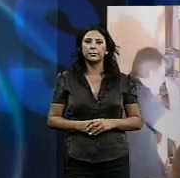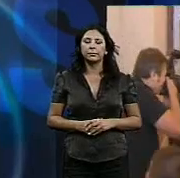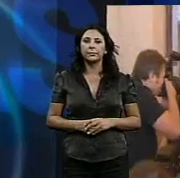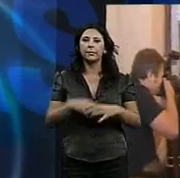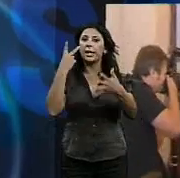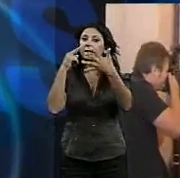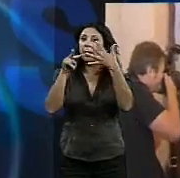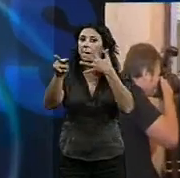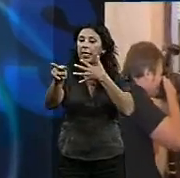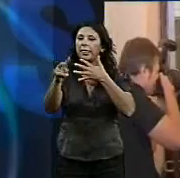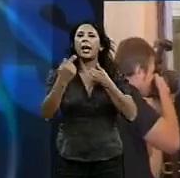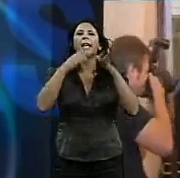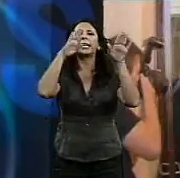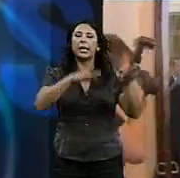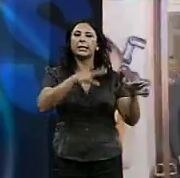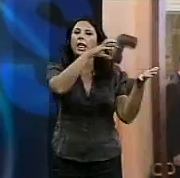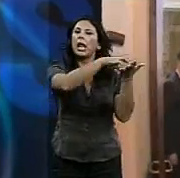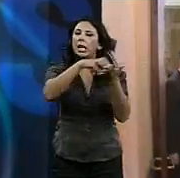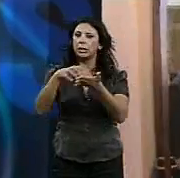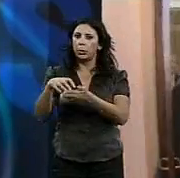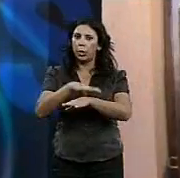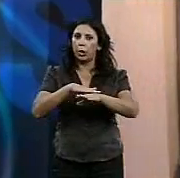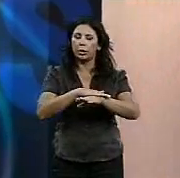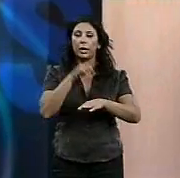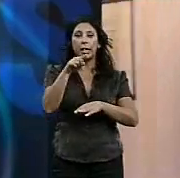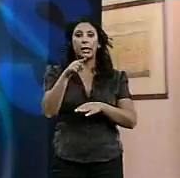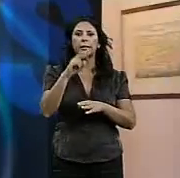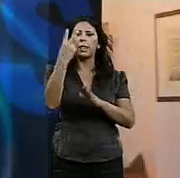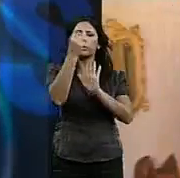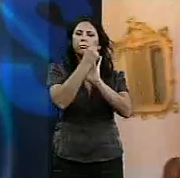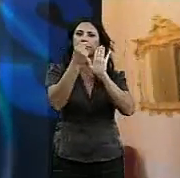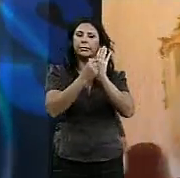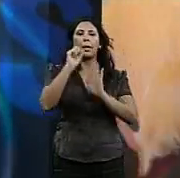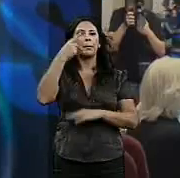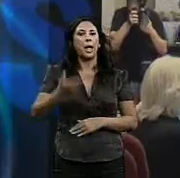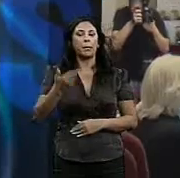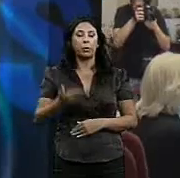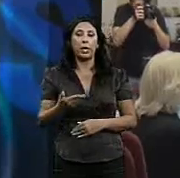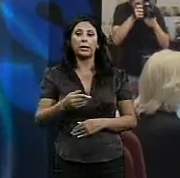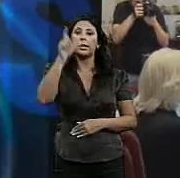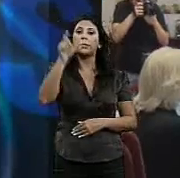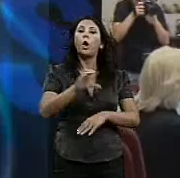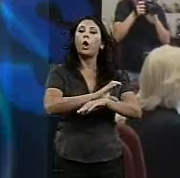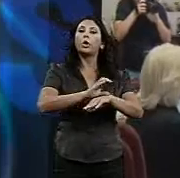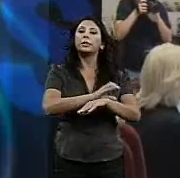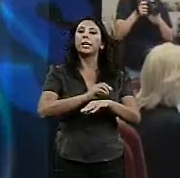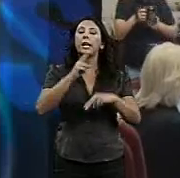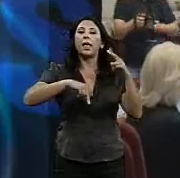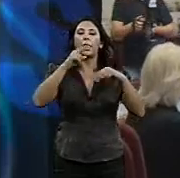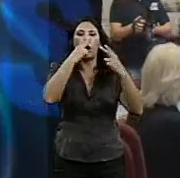Transparencia y lealtad institucional. Estas han sido las principales premisas de la consejera de Obras Públicas, Rosa Aguilar, y la alcaldesa